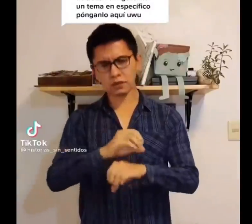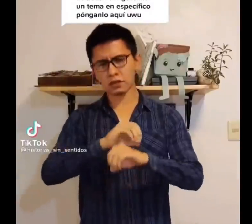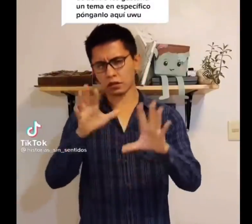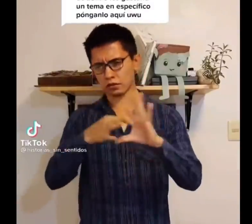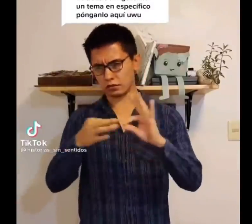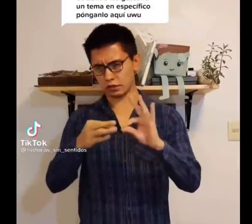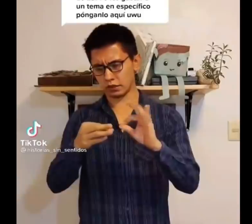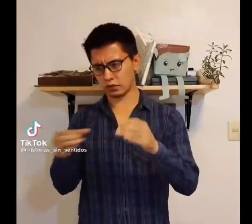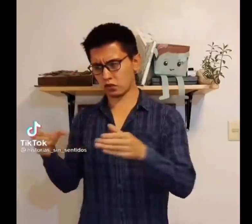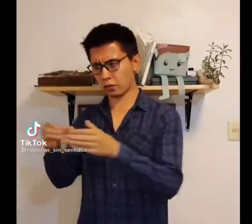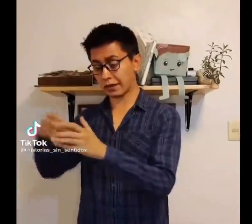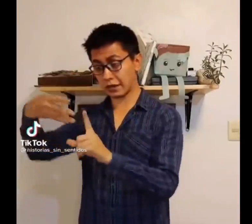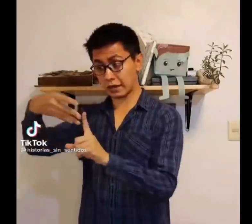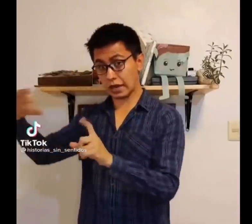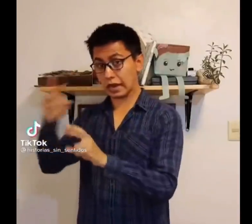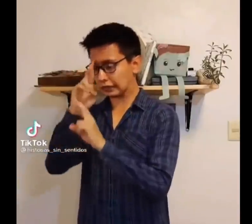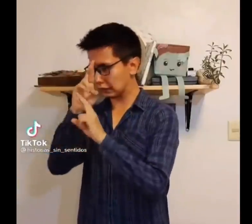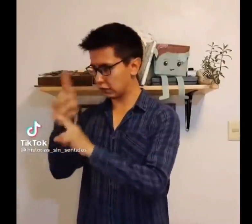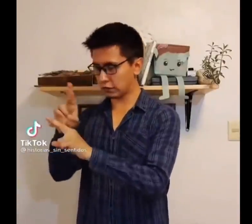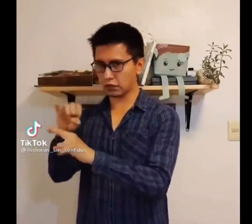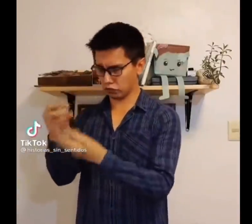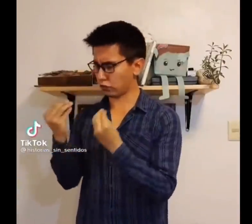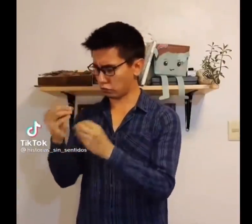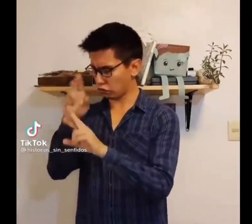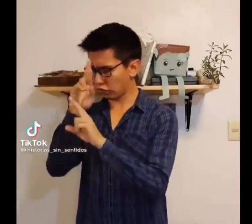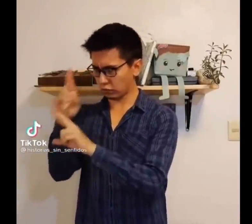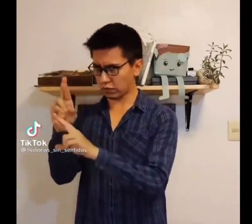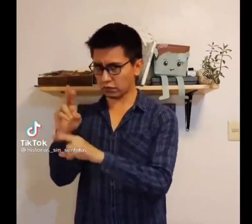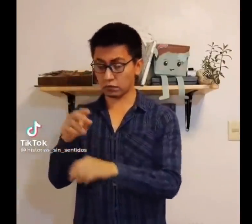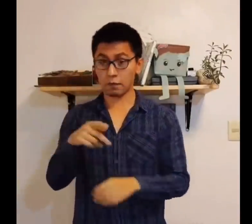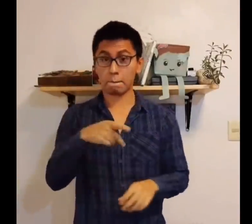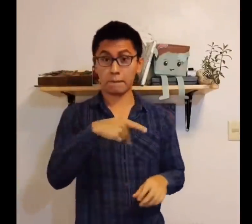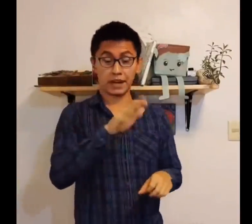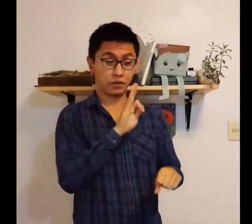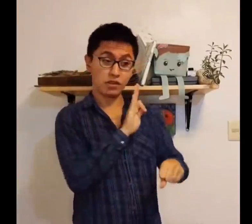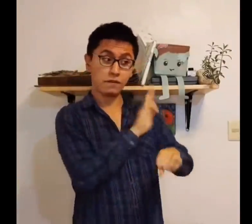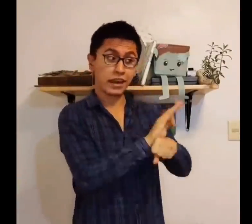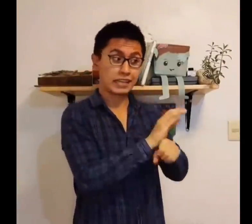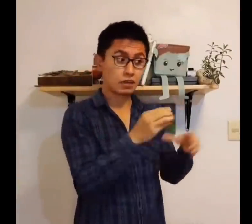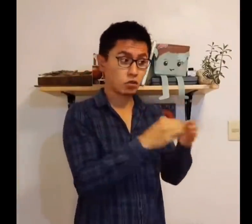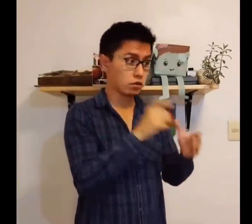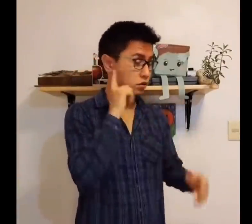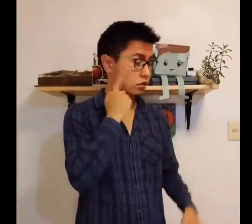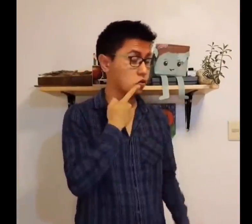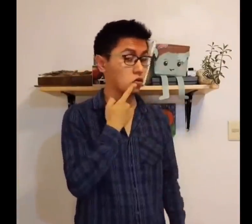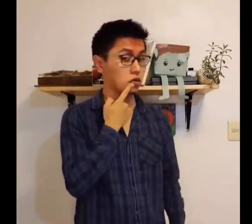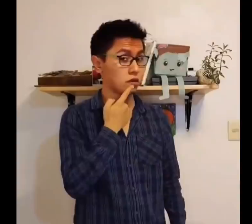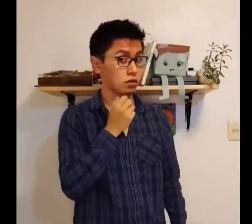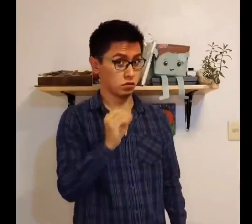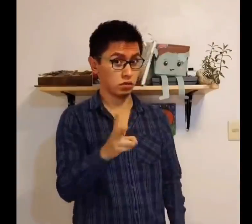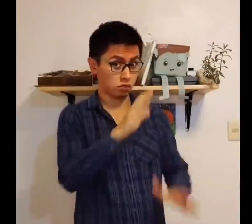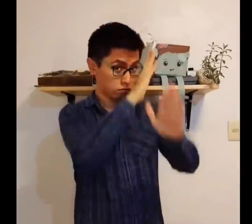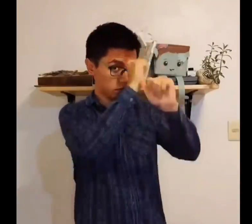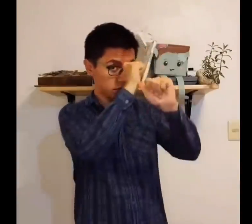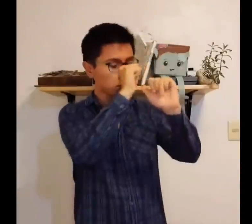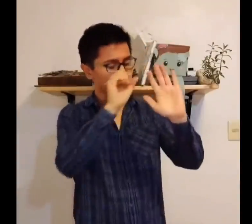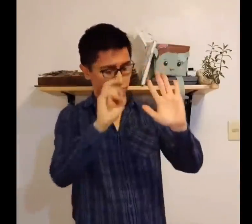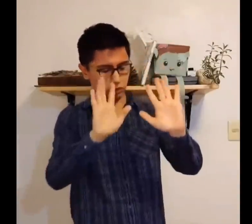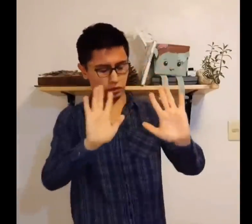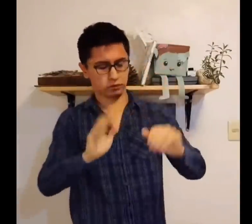volvió a dar de qué hablar. Ahora la persona no binaria fue corregida por usar mal la lengua de señas al intentar